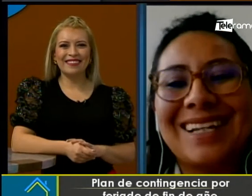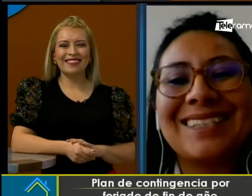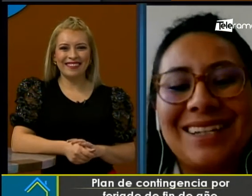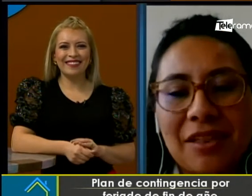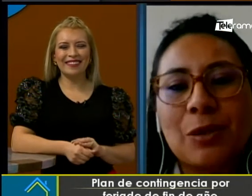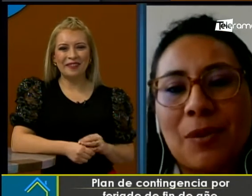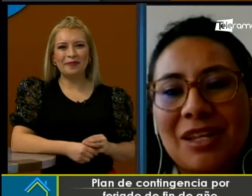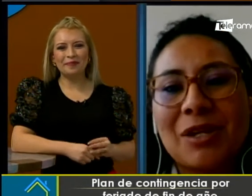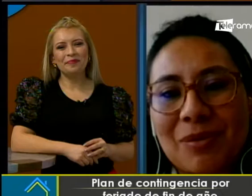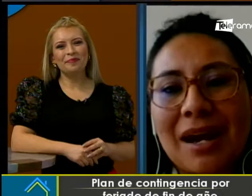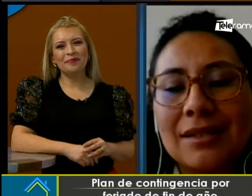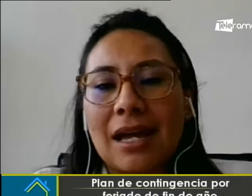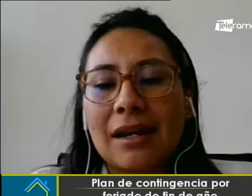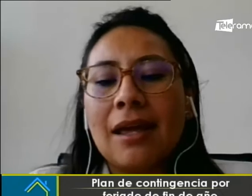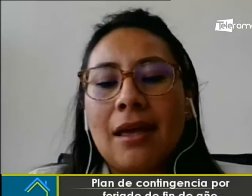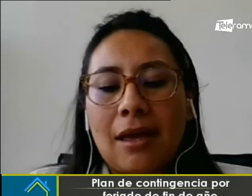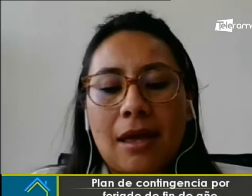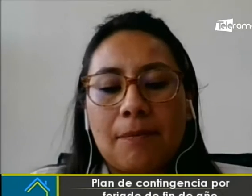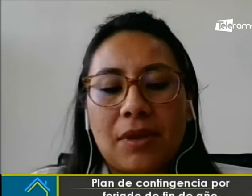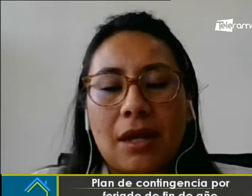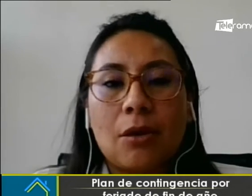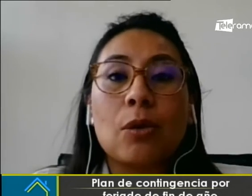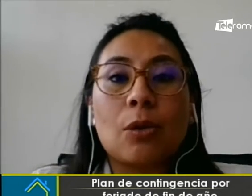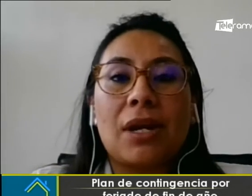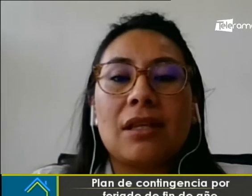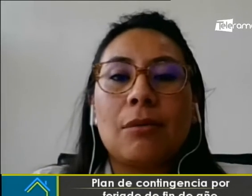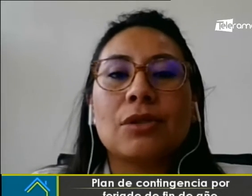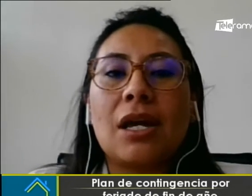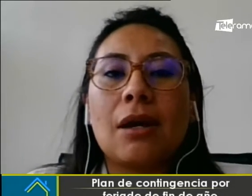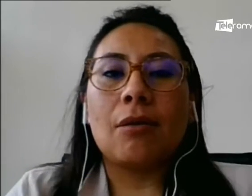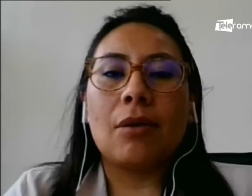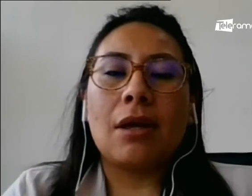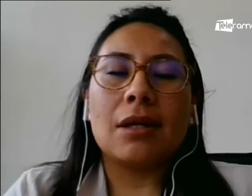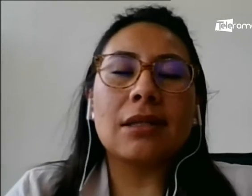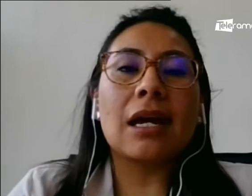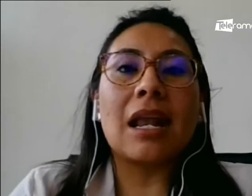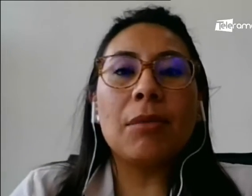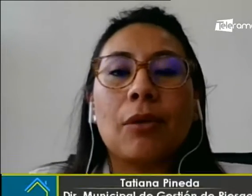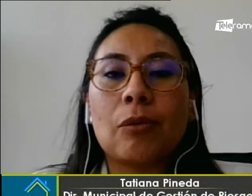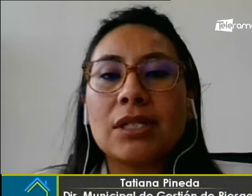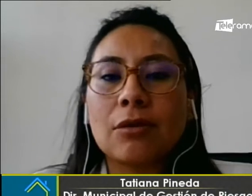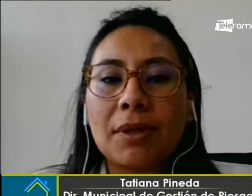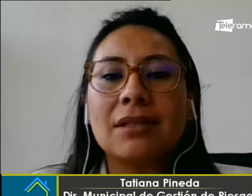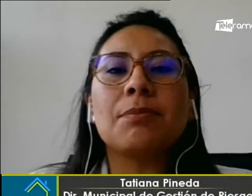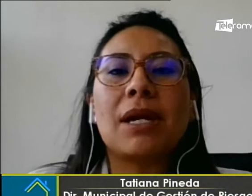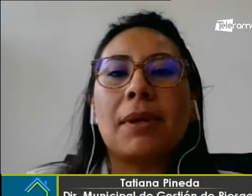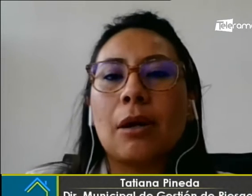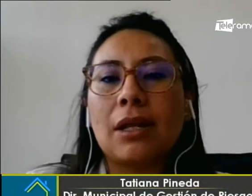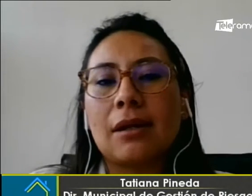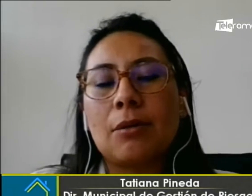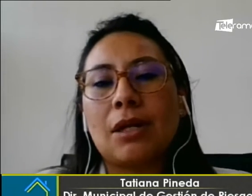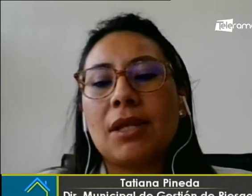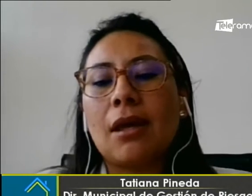sí, las entidades operativas van a estar con los operativos que están en el ámbito de nuestras competencias